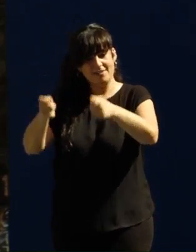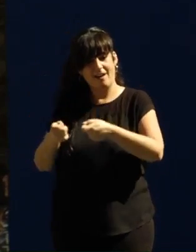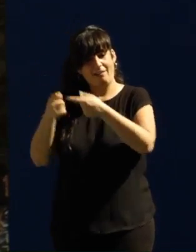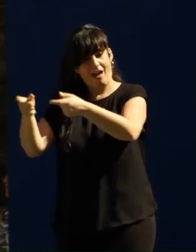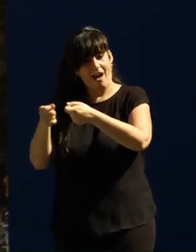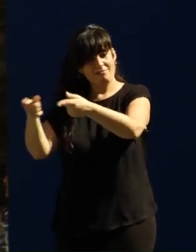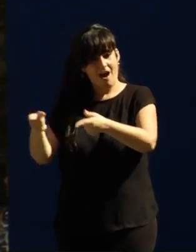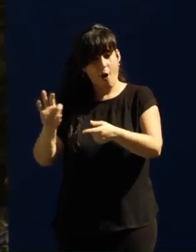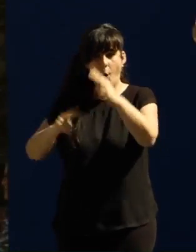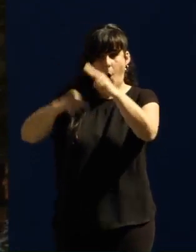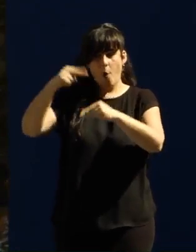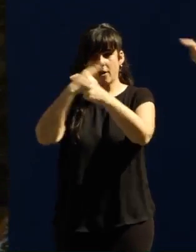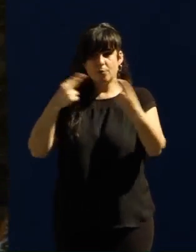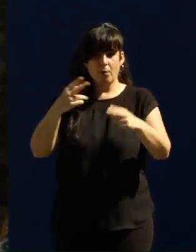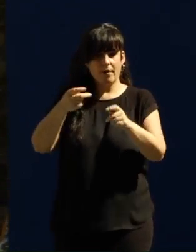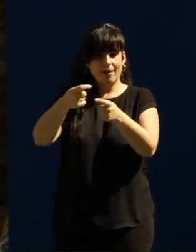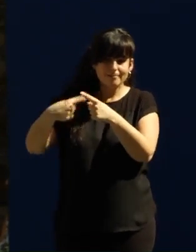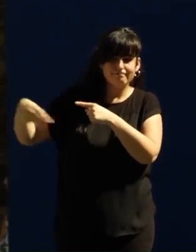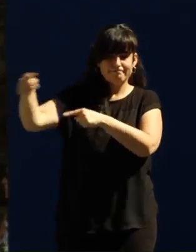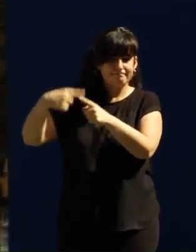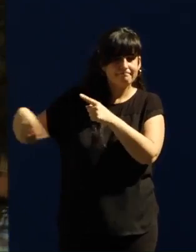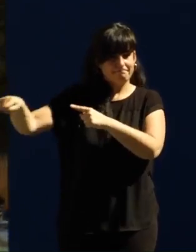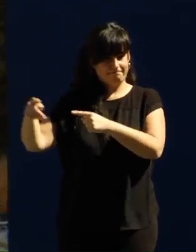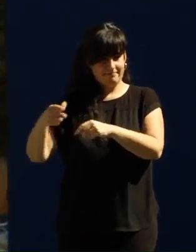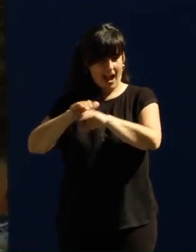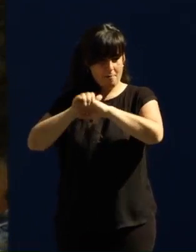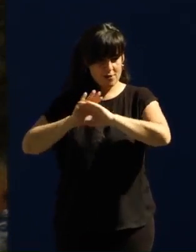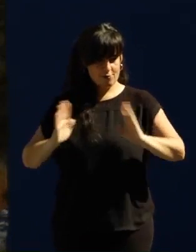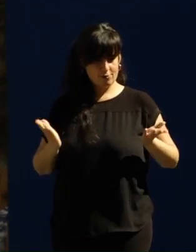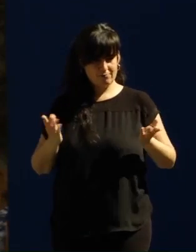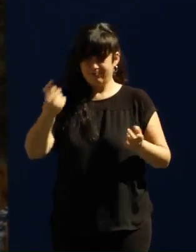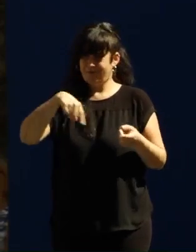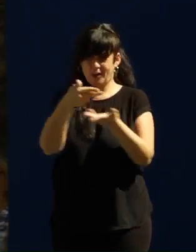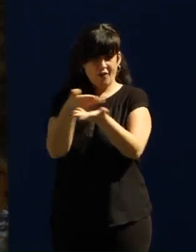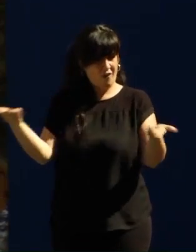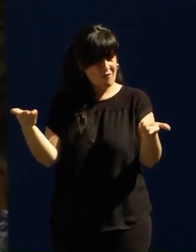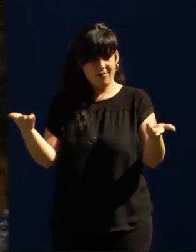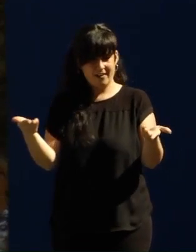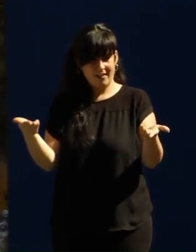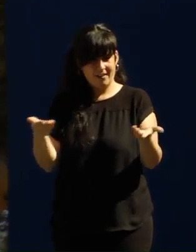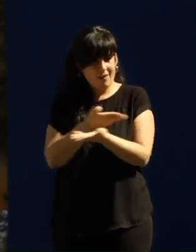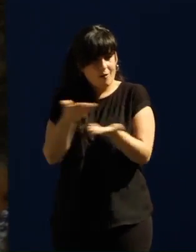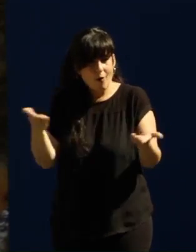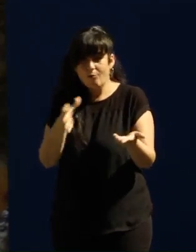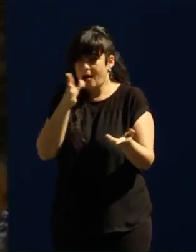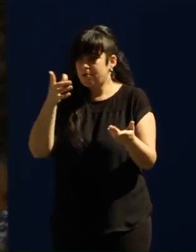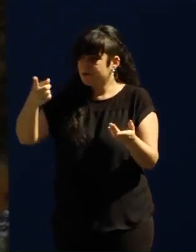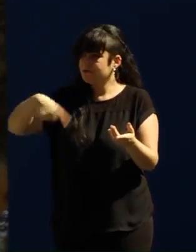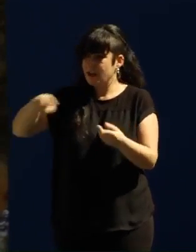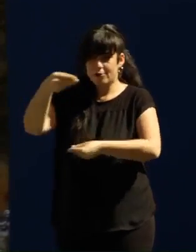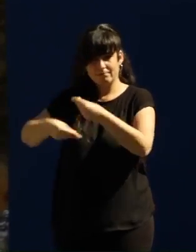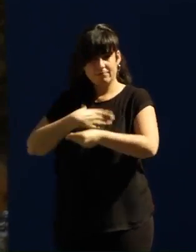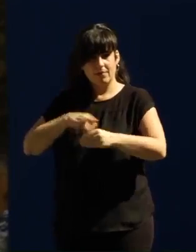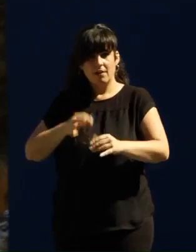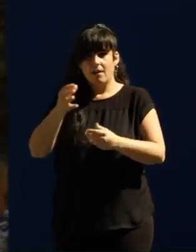firman las obras públicas, a los que luego les firman los chanchullos. Hemos confiado durante demasiado tiempo en que lo harían ellos, pero ahora nos hemos dado